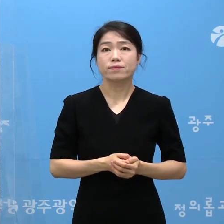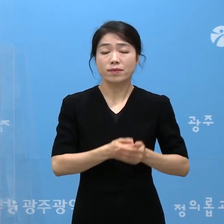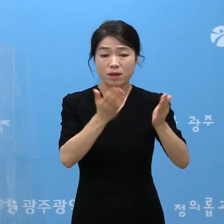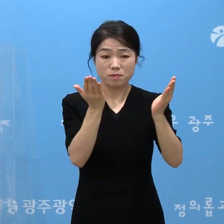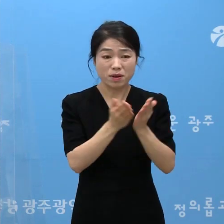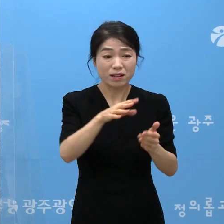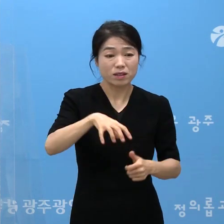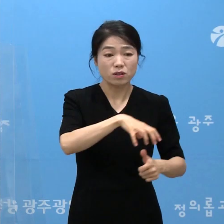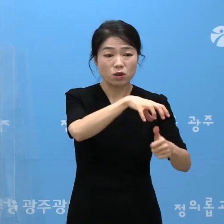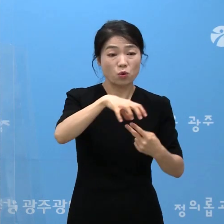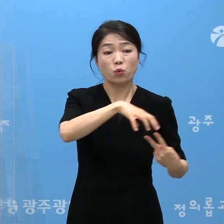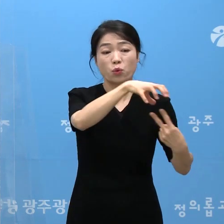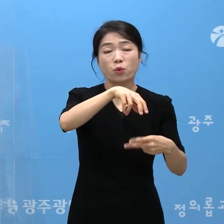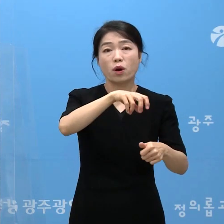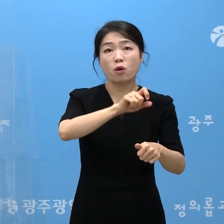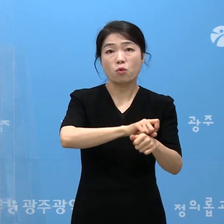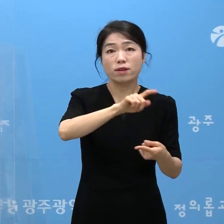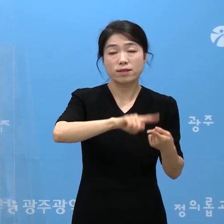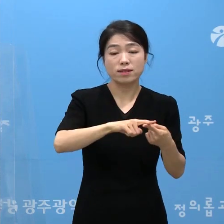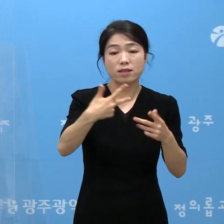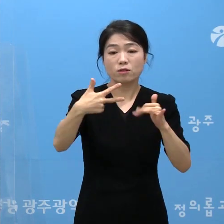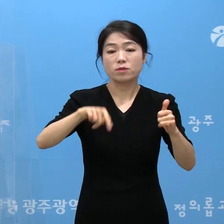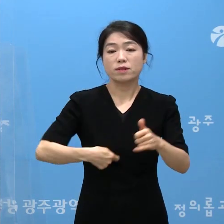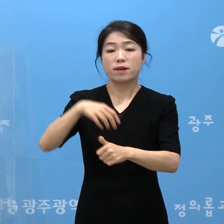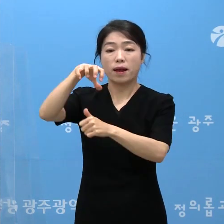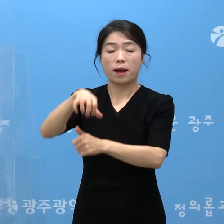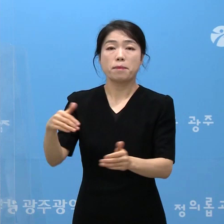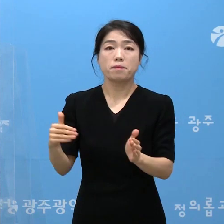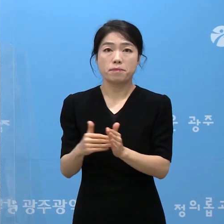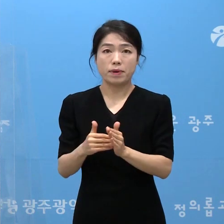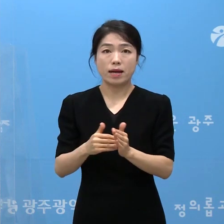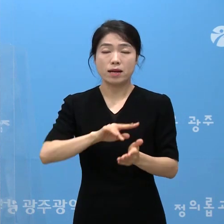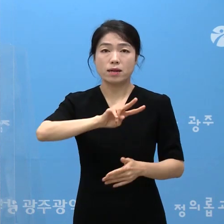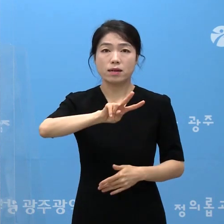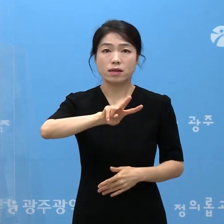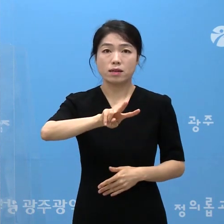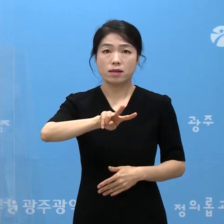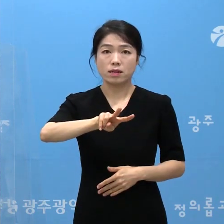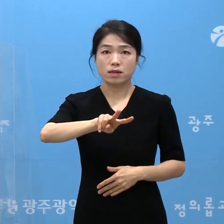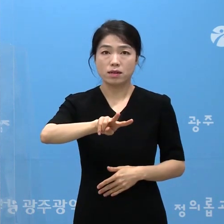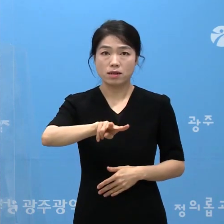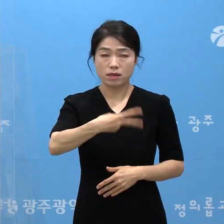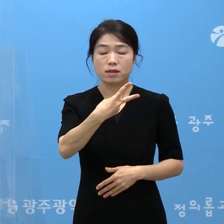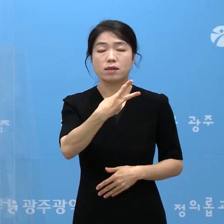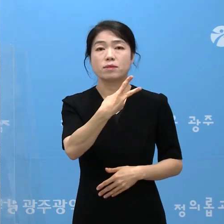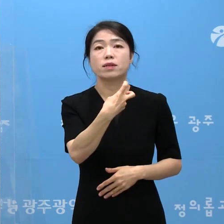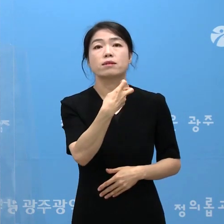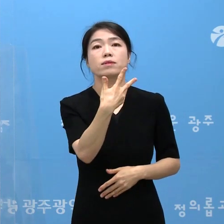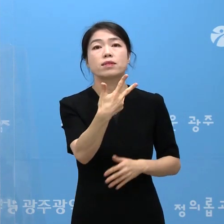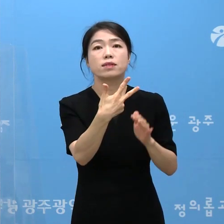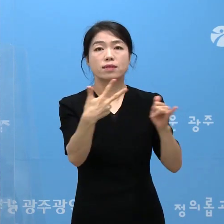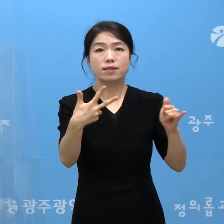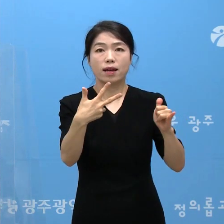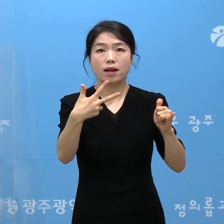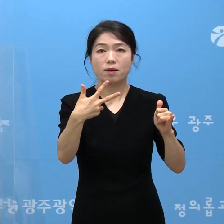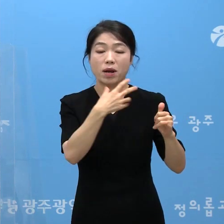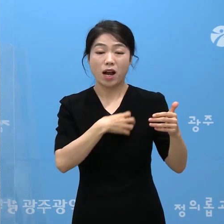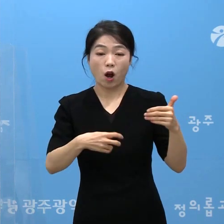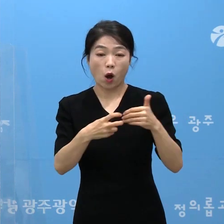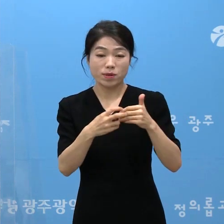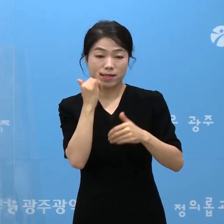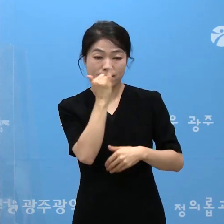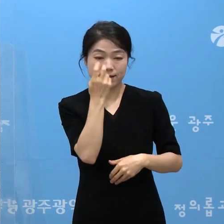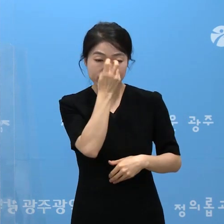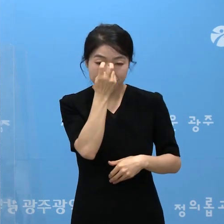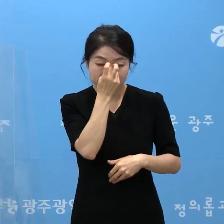요양원에 대해서는 7분을 자가경의 조치하고 227분은 능동 감시토록